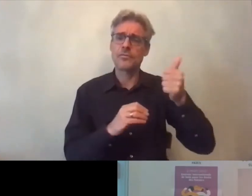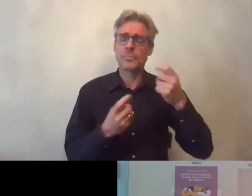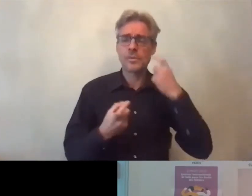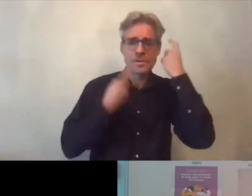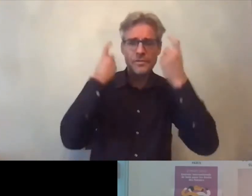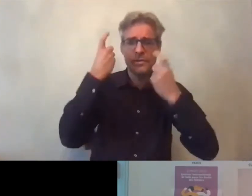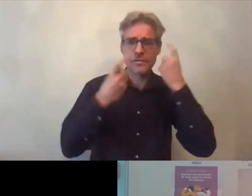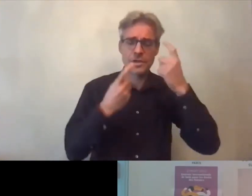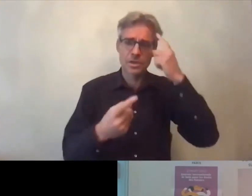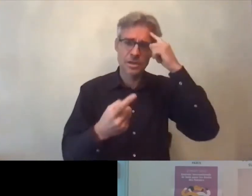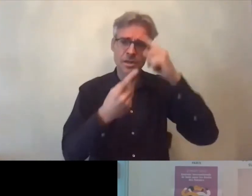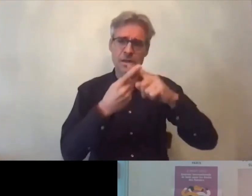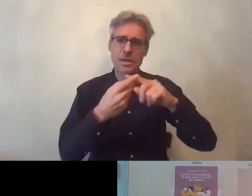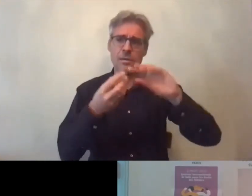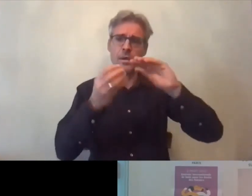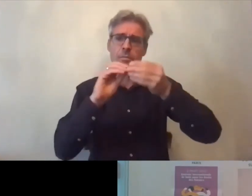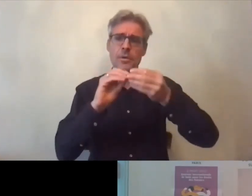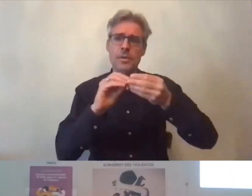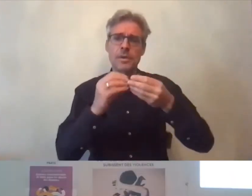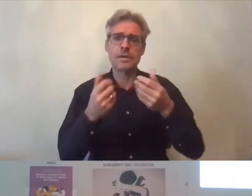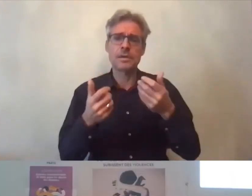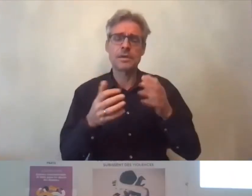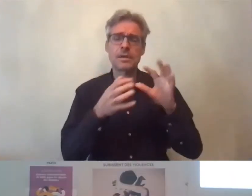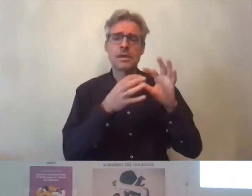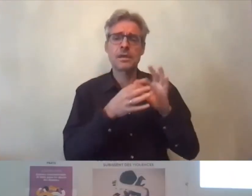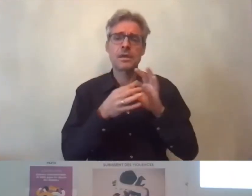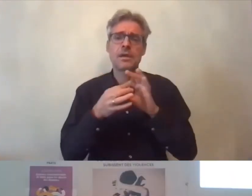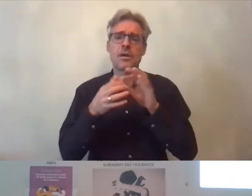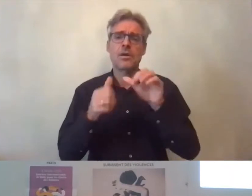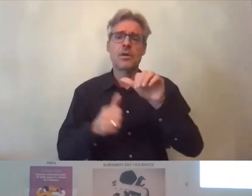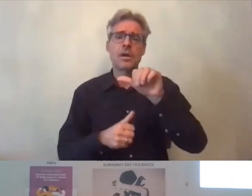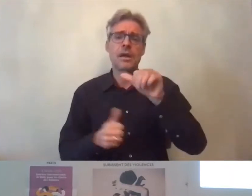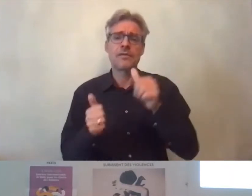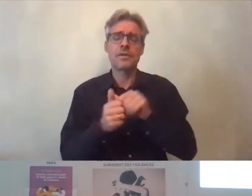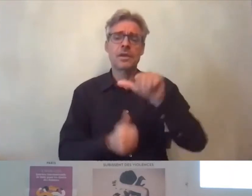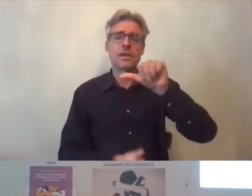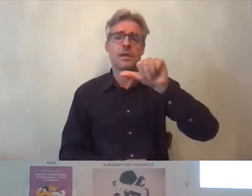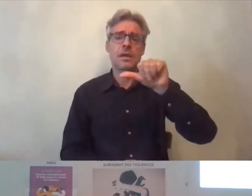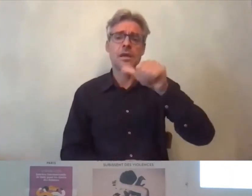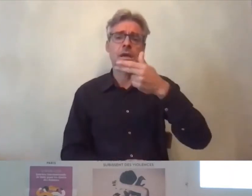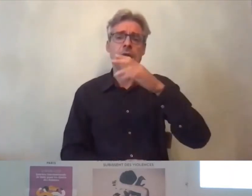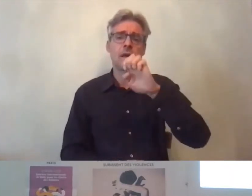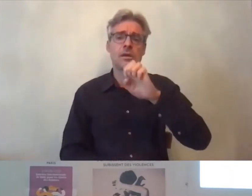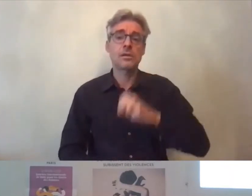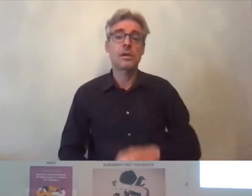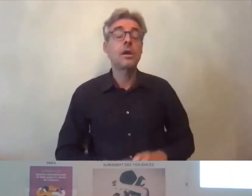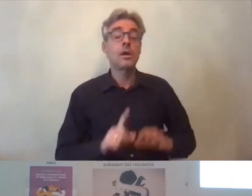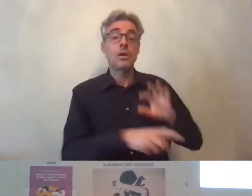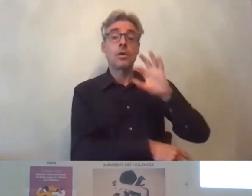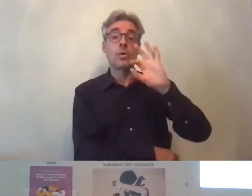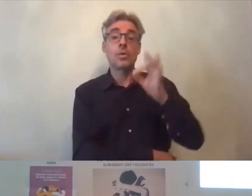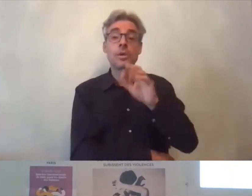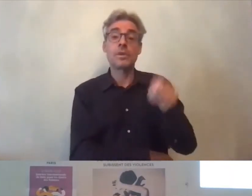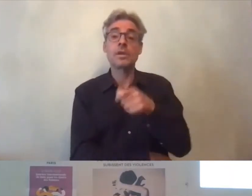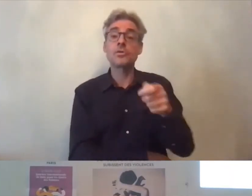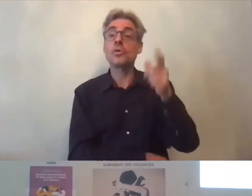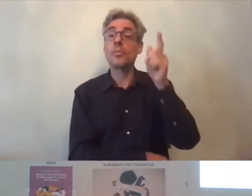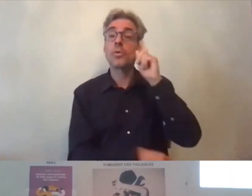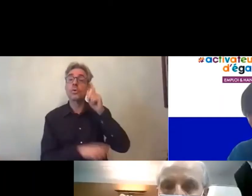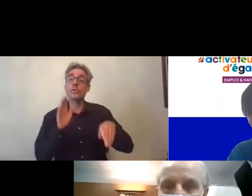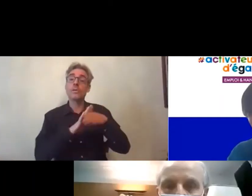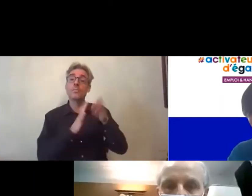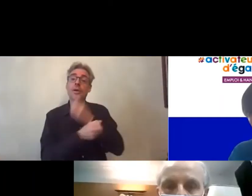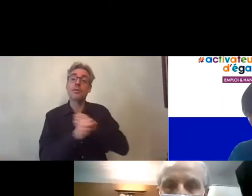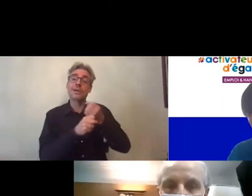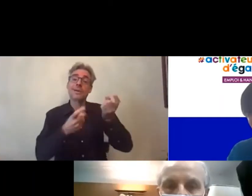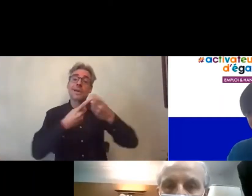définition de la problématique telle que posée par Anne-Eurevillard Oui parce qu'il y a eu un comité de pilotage qui nous